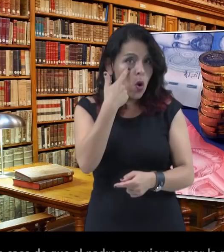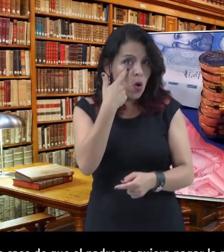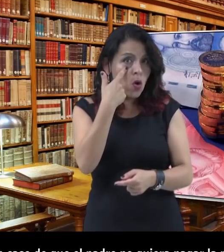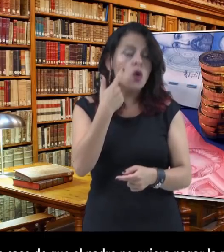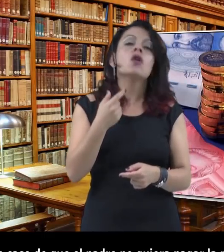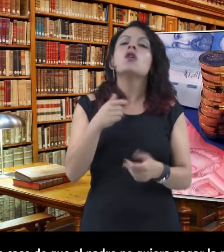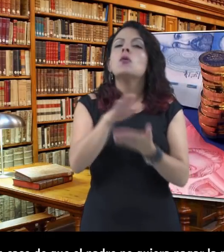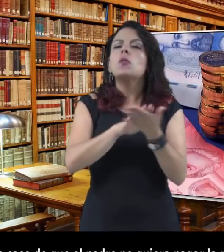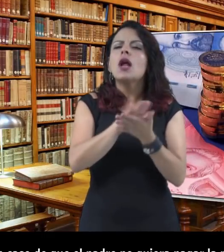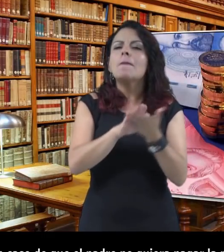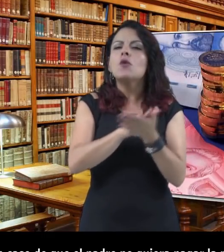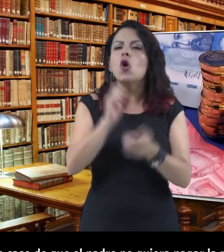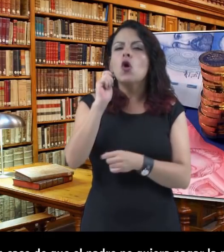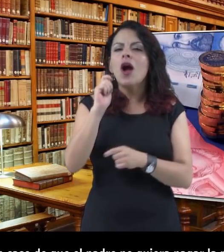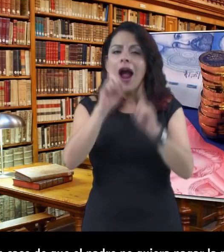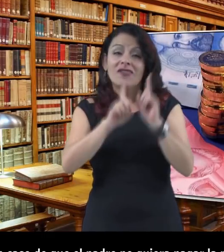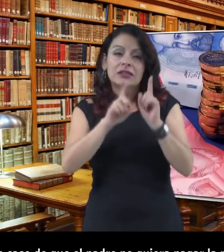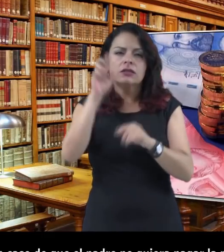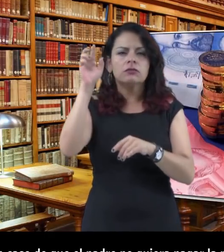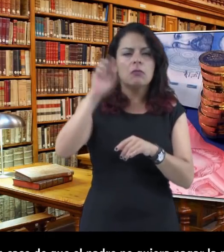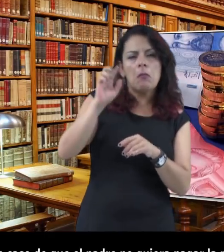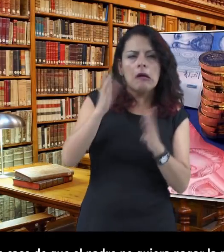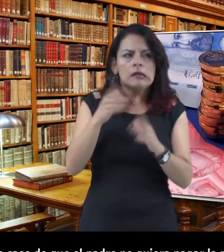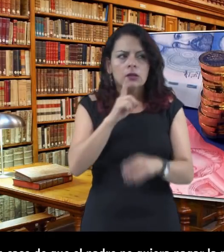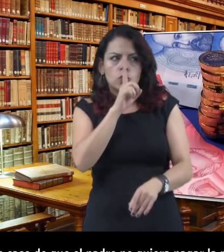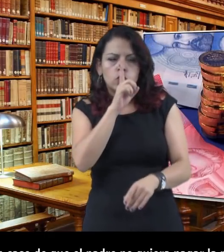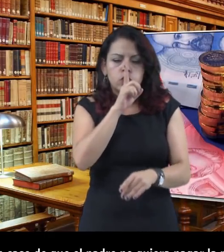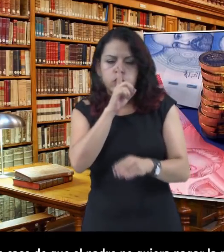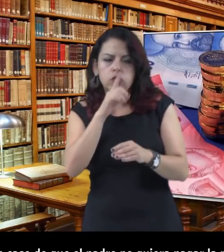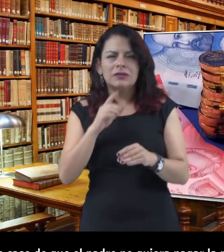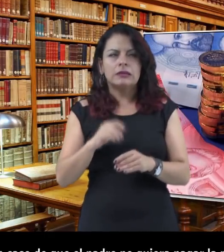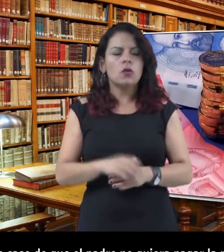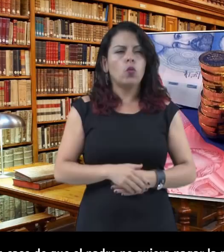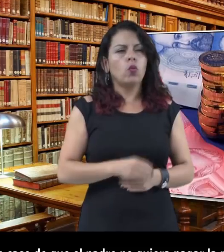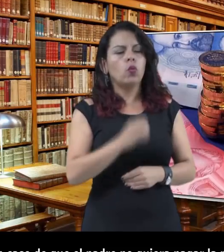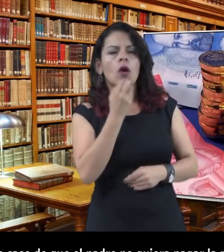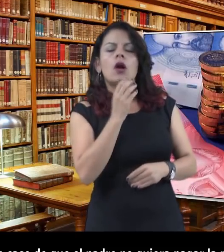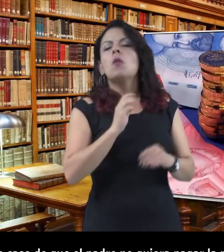En caso de que el padre no quiera pagar la pensión o mienta sobre su sueldo, el juez puede sancionarlo.